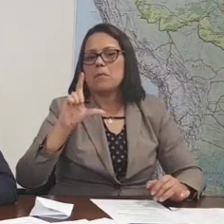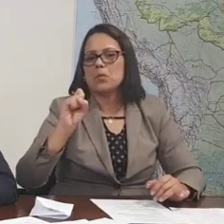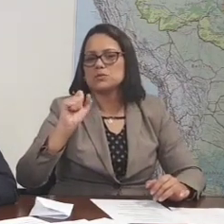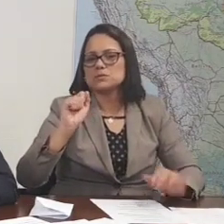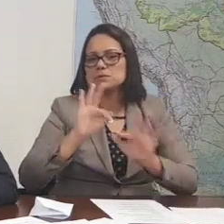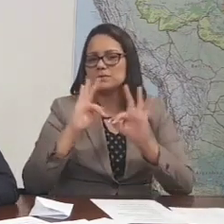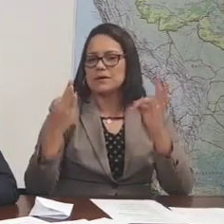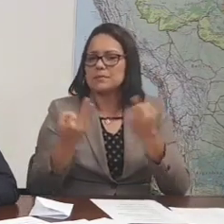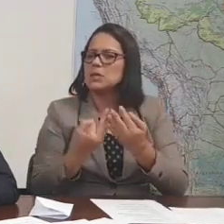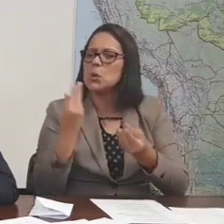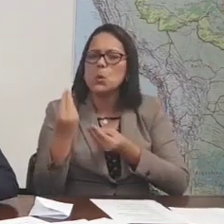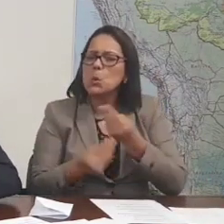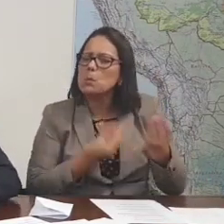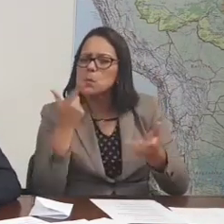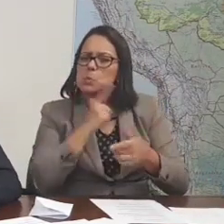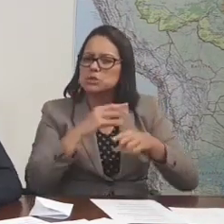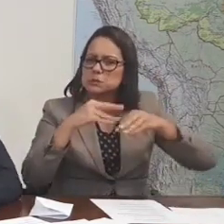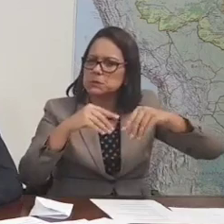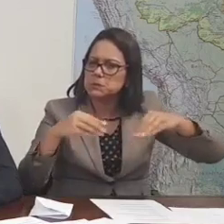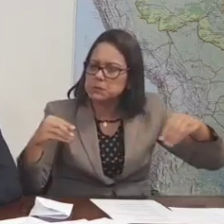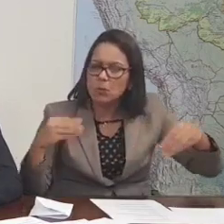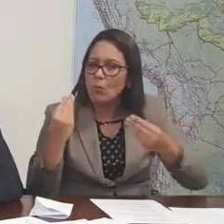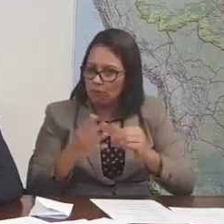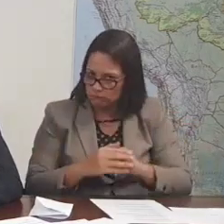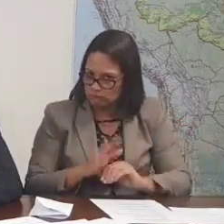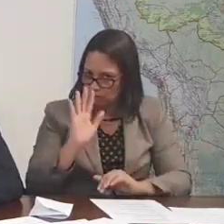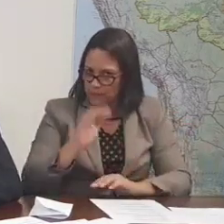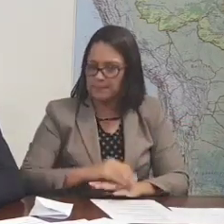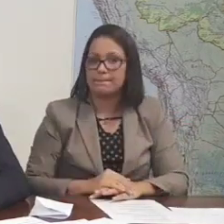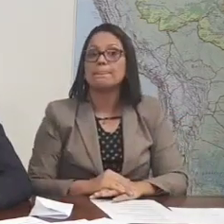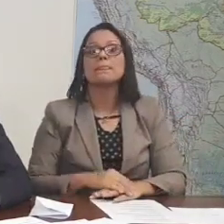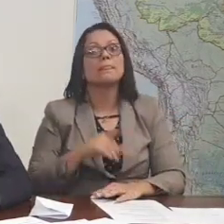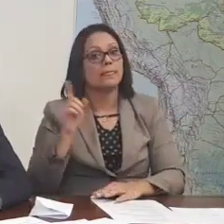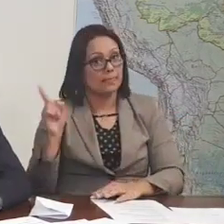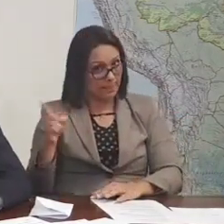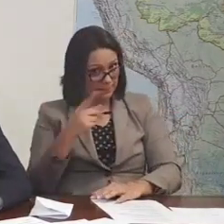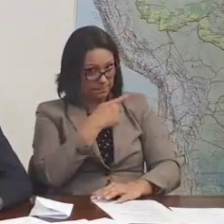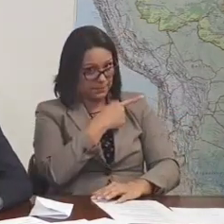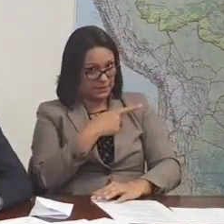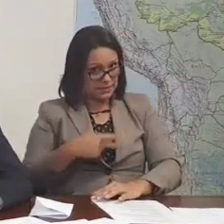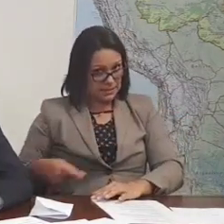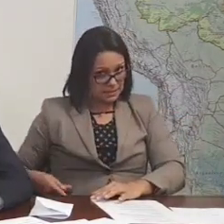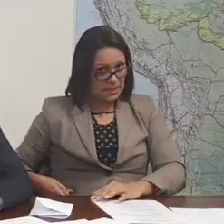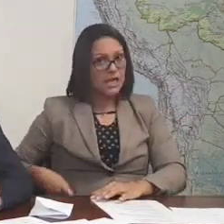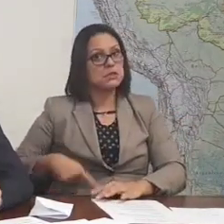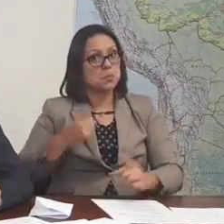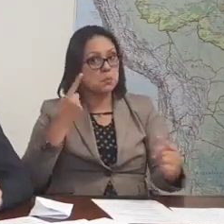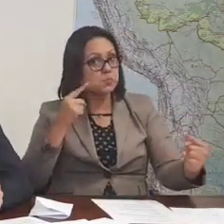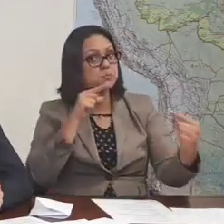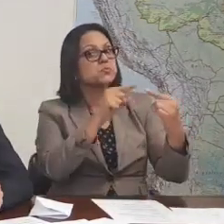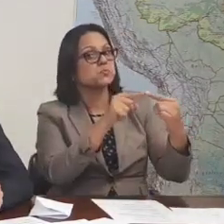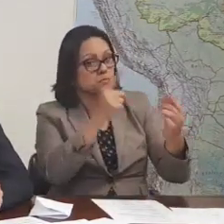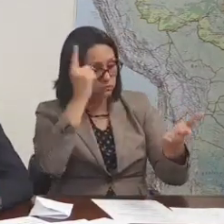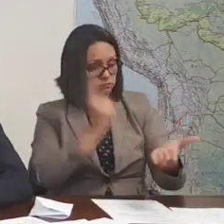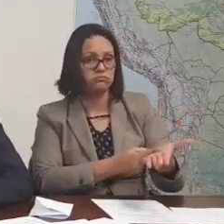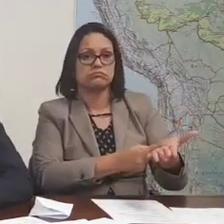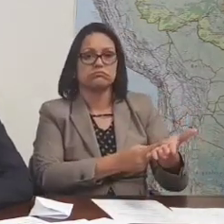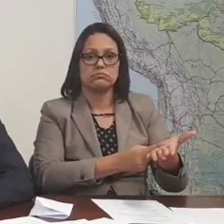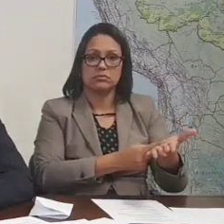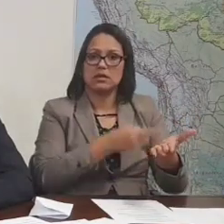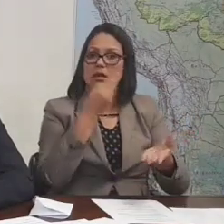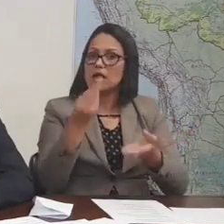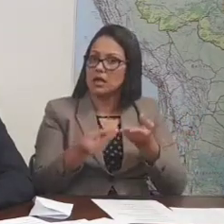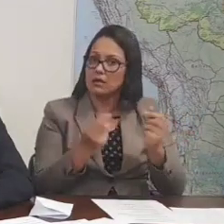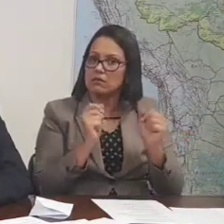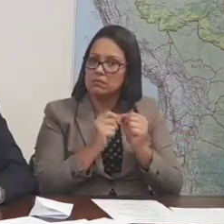para a gente aí. Pois é, essa é uma meta que o presidente Bolsonaro determinou para não só fazer